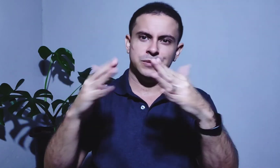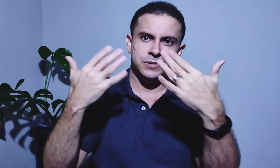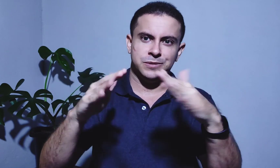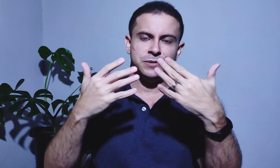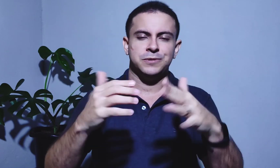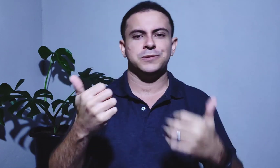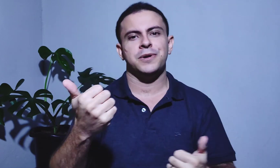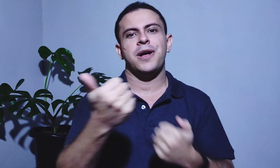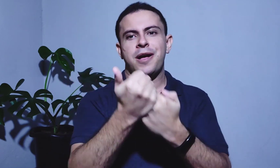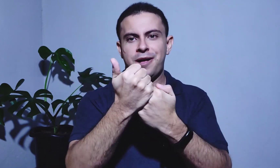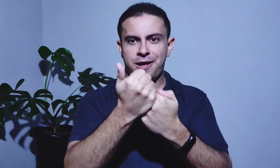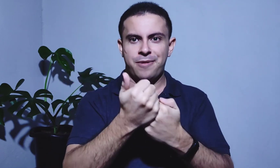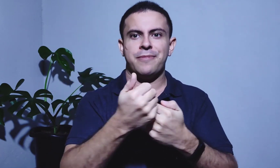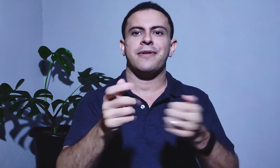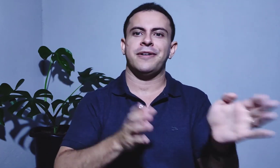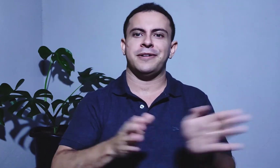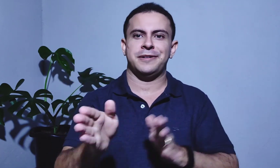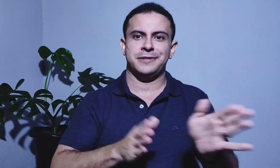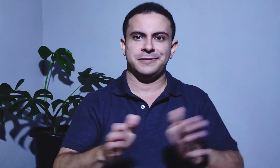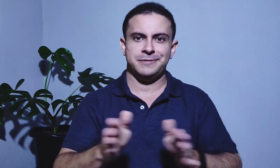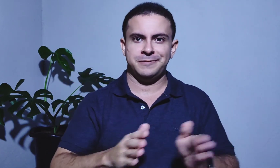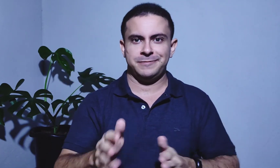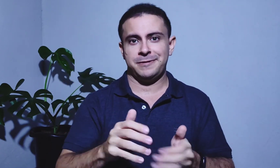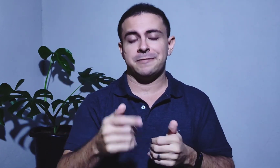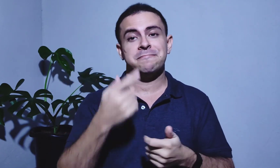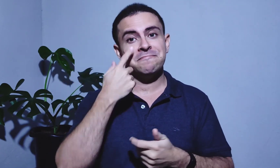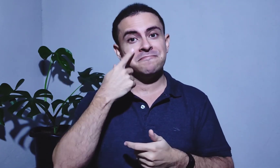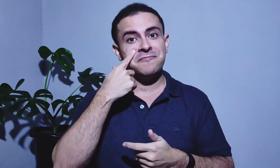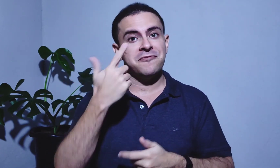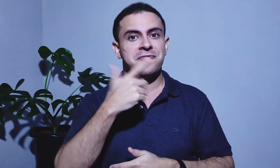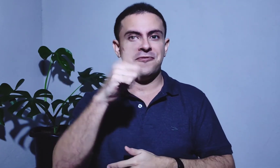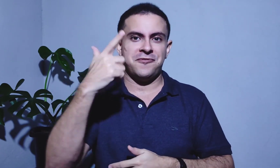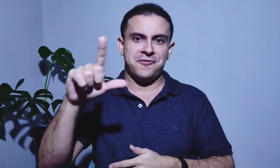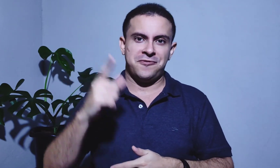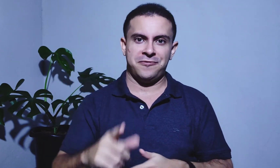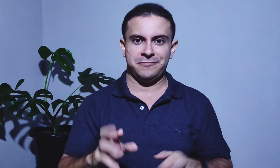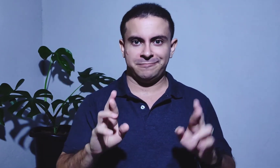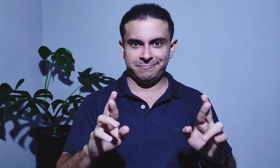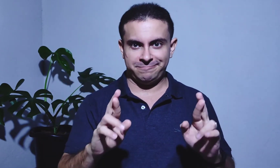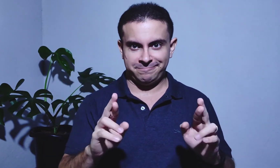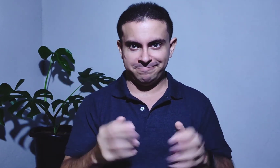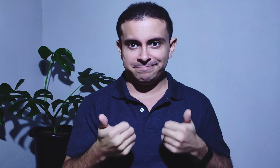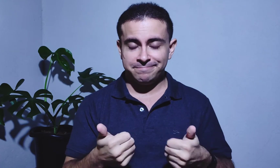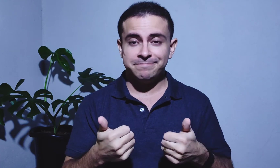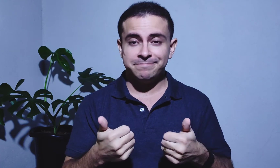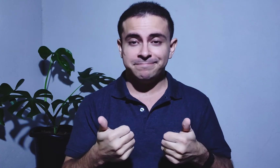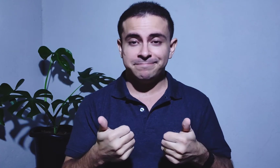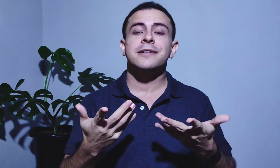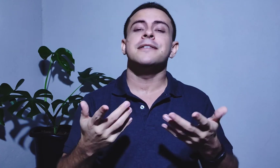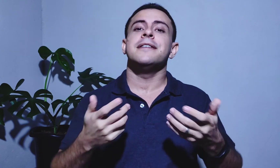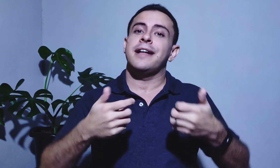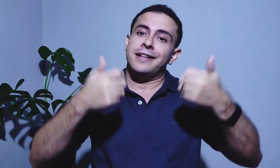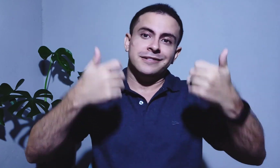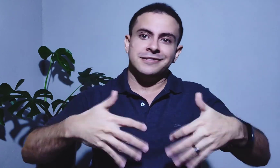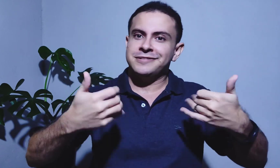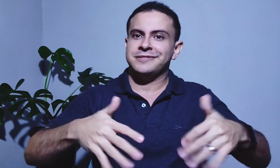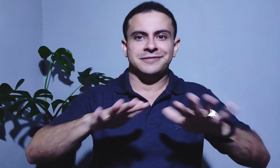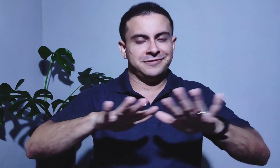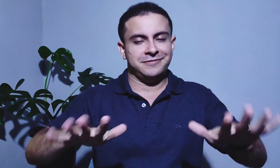parabéns por já terem esse apoio na acessibilidade. Falta outras empresas, né? Então, era isso, galera,